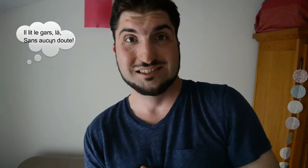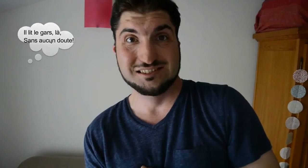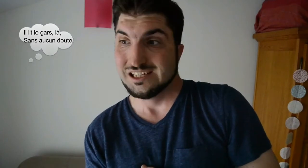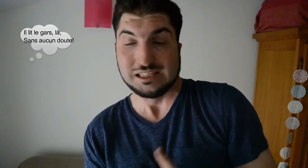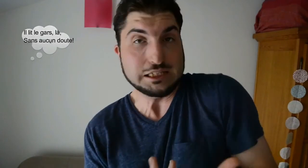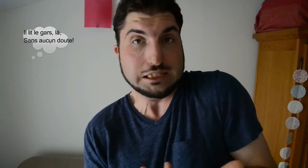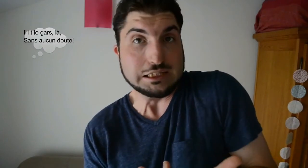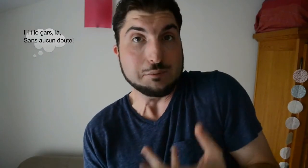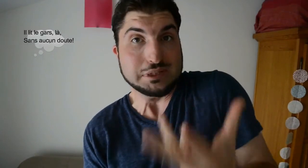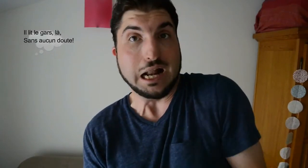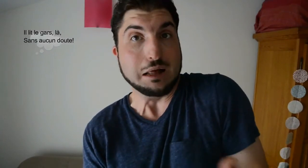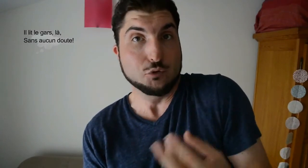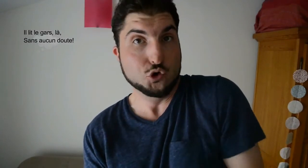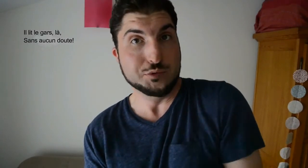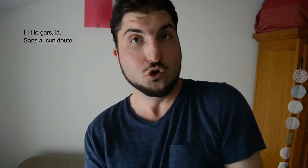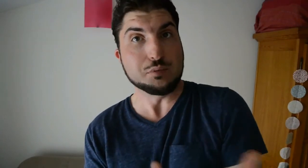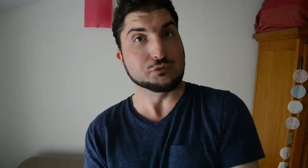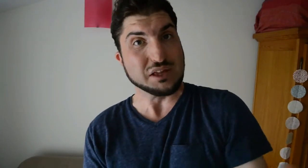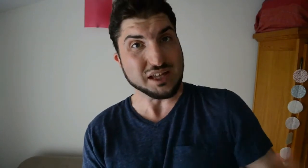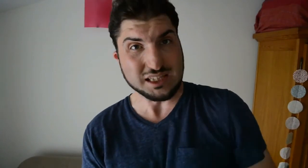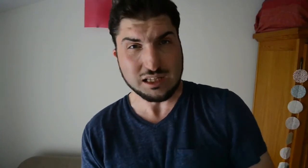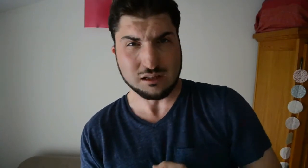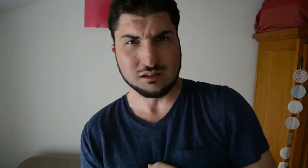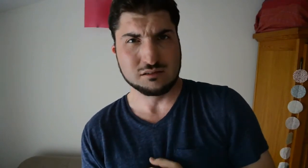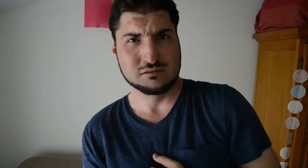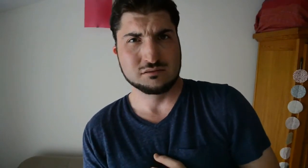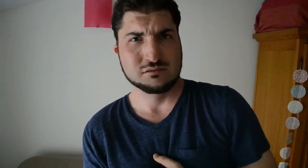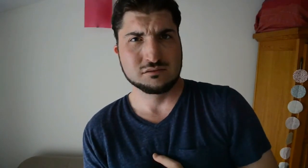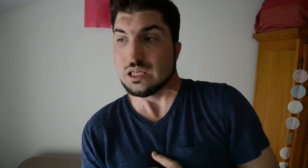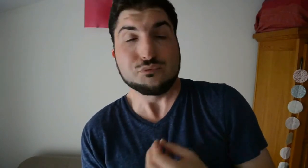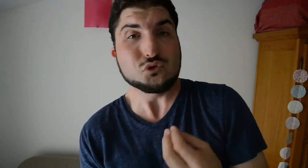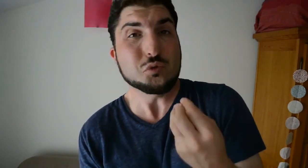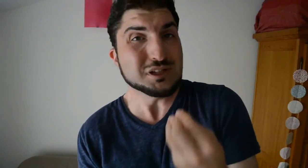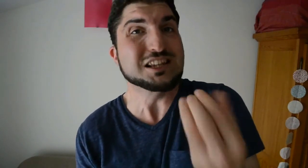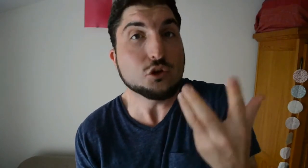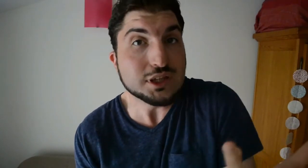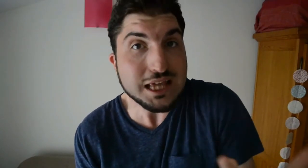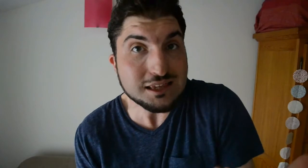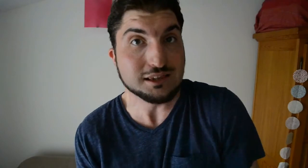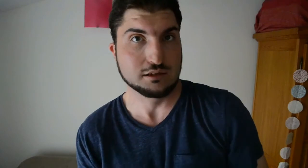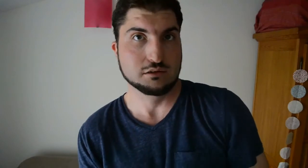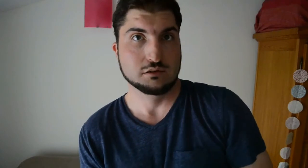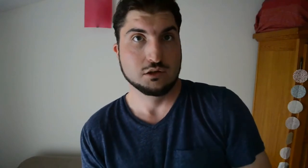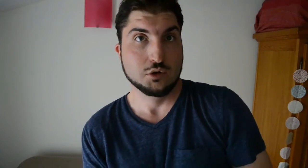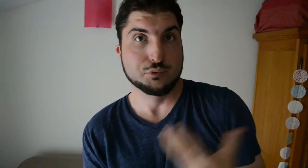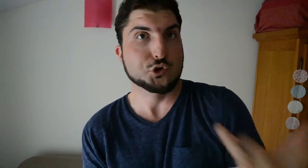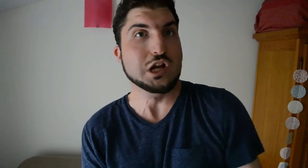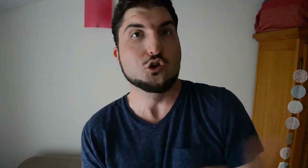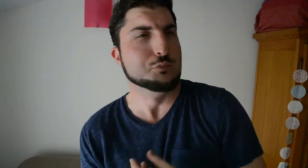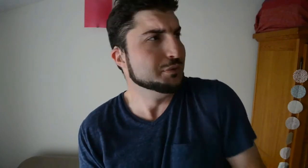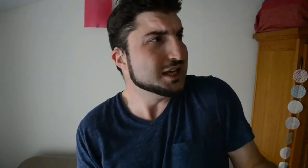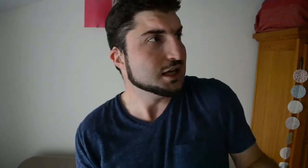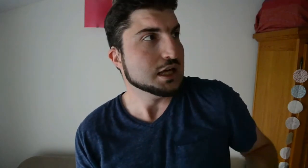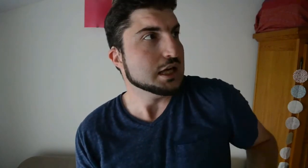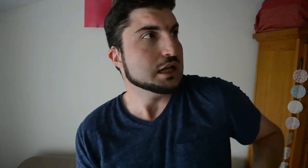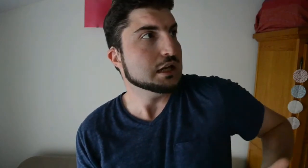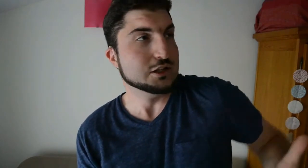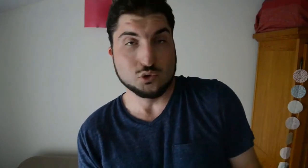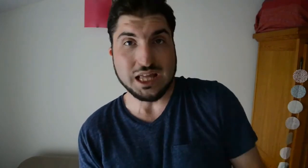des systèmes d'alarme lumineux pour vous avertir. Il faut demander sans cesse pour que les lieux publics, les hôtels,